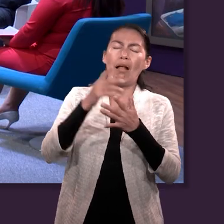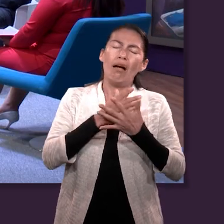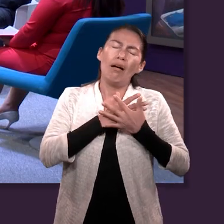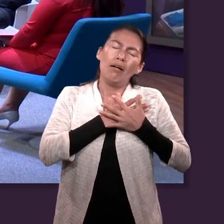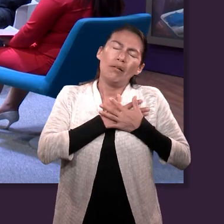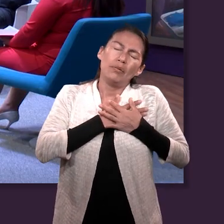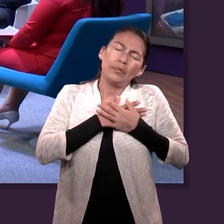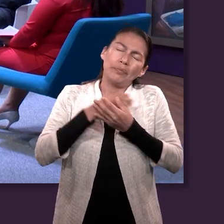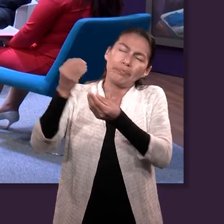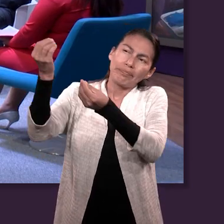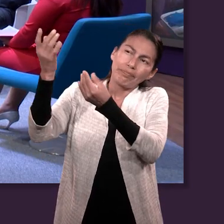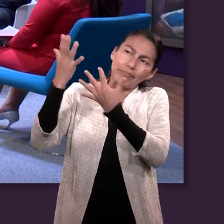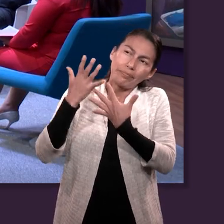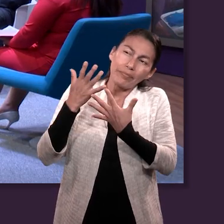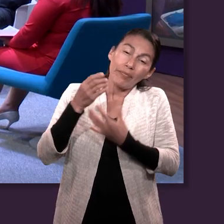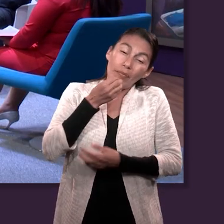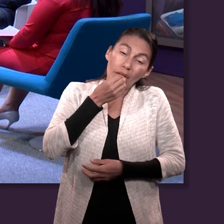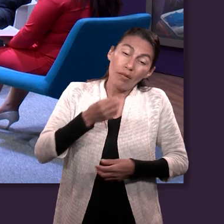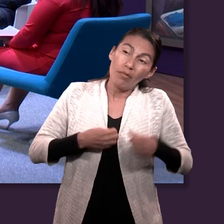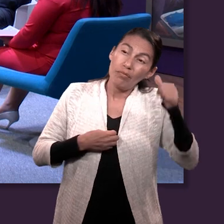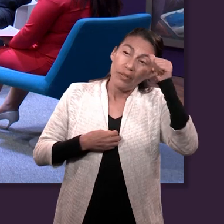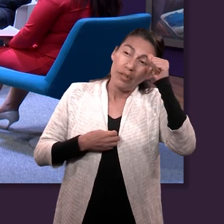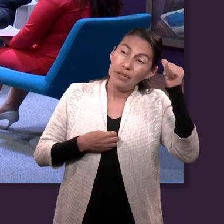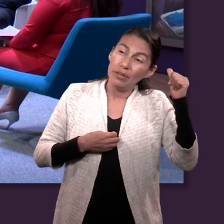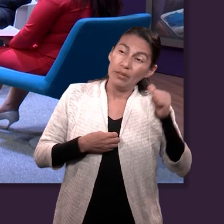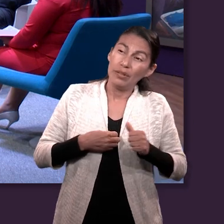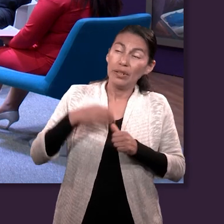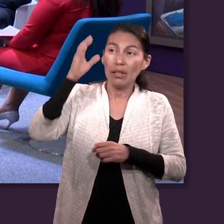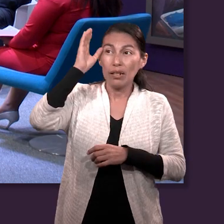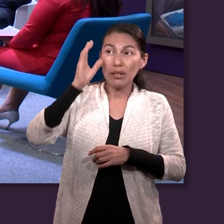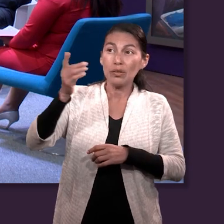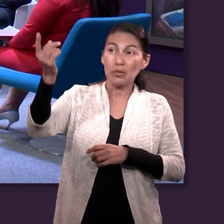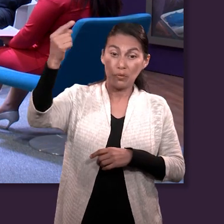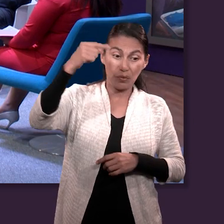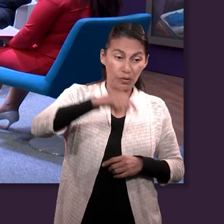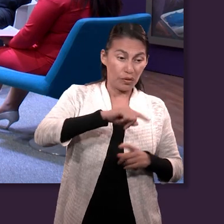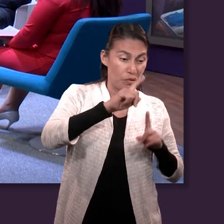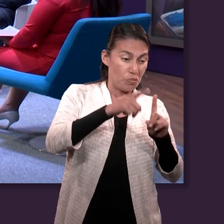nosotros, en que siendo aún pecadores, Cristo murió por nosotros. Es decir,